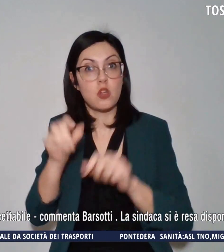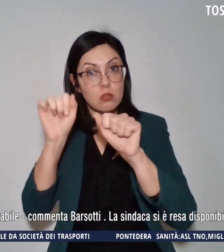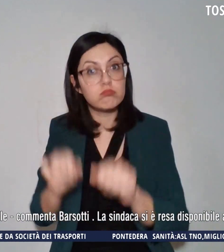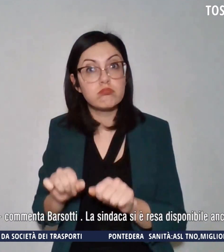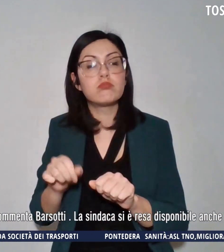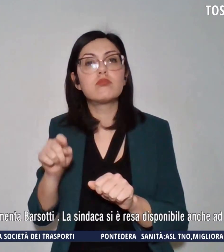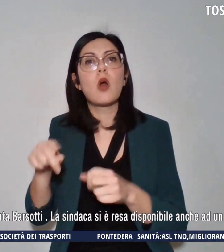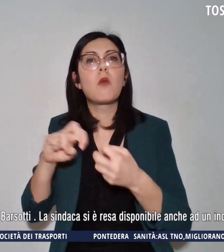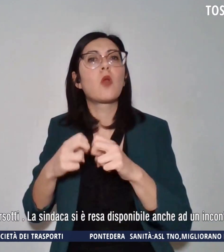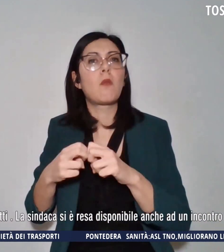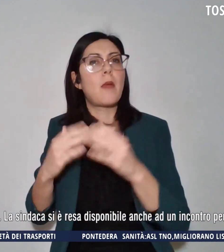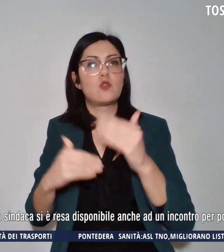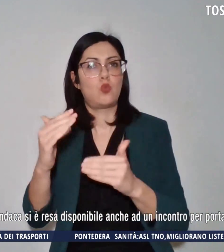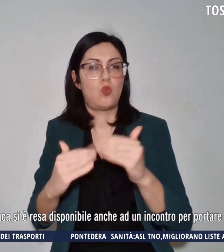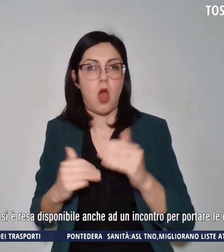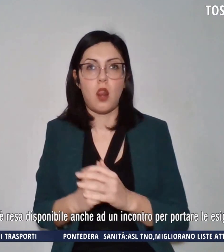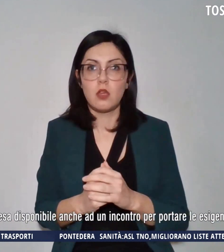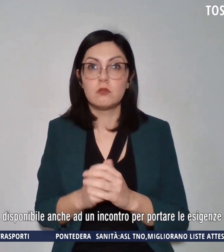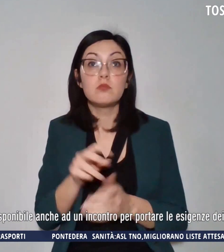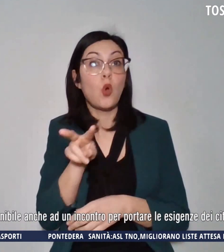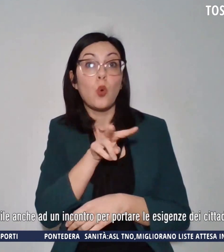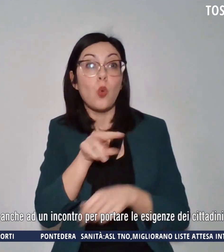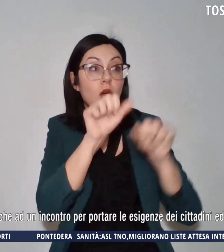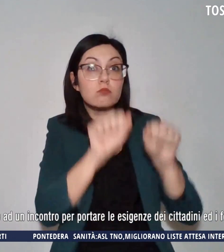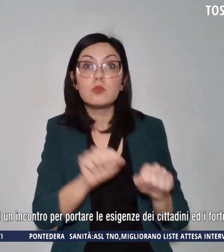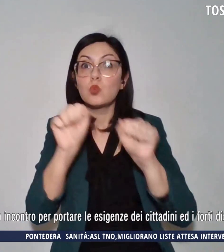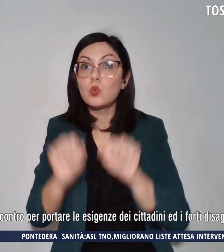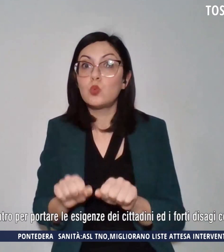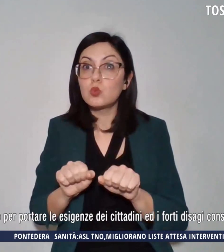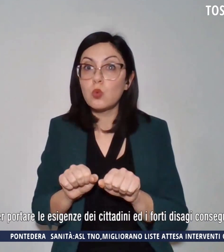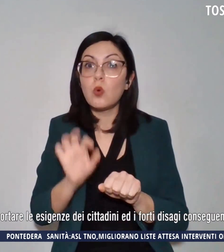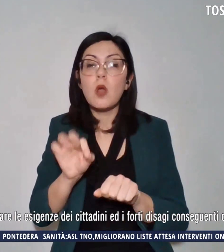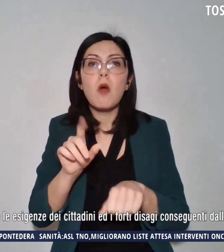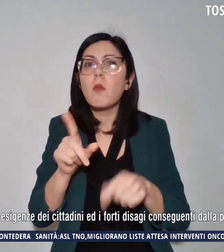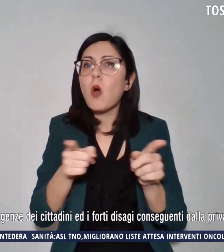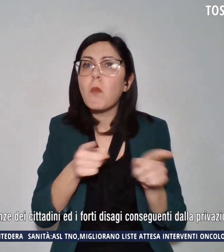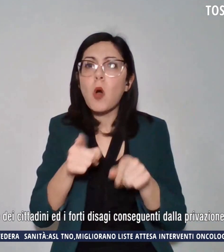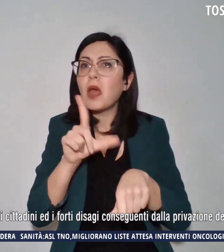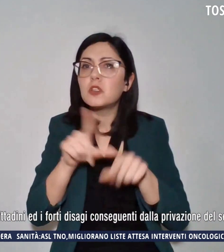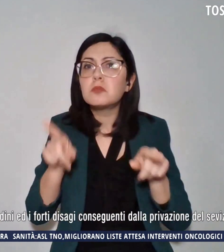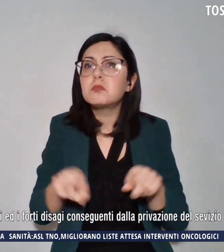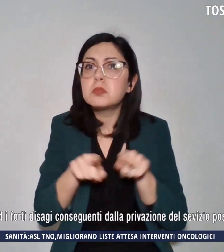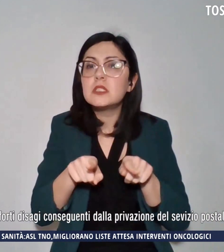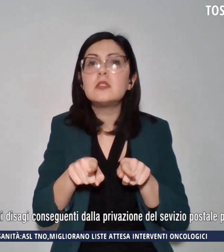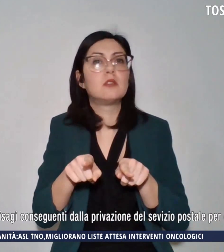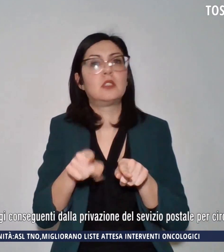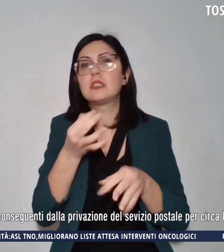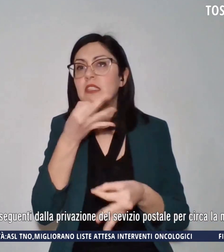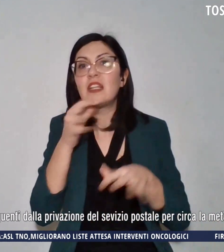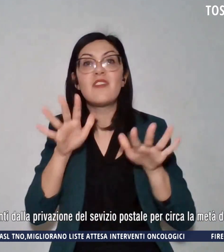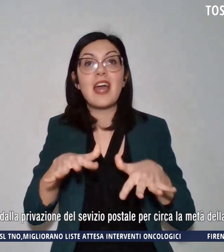Le due chiusure avvenute nello stesso momento lasciano oltre 10.000 cittadini